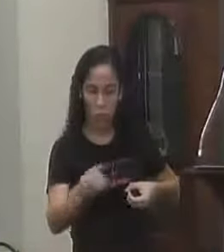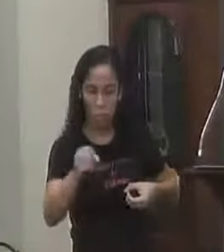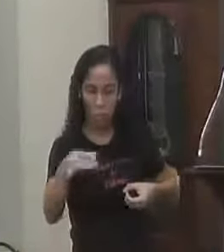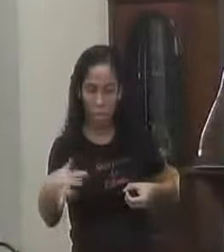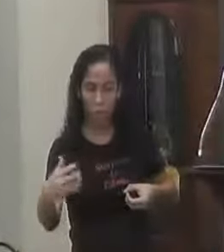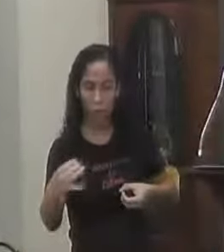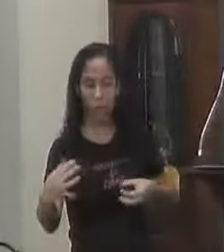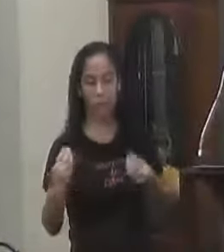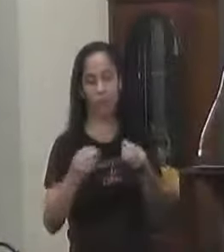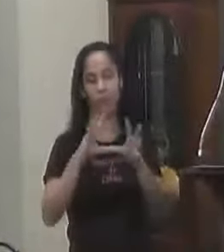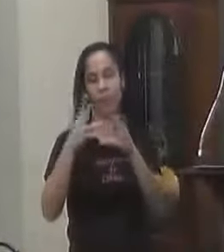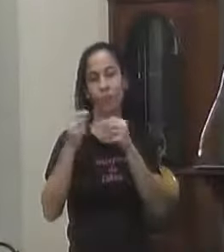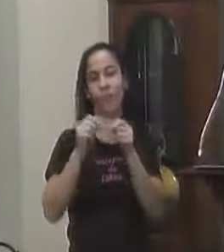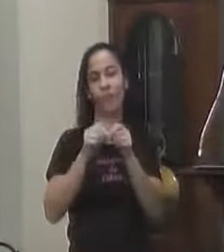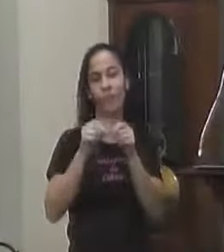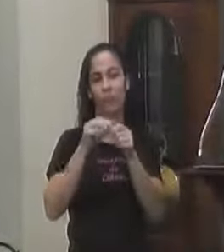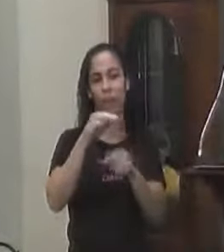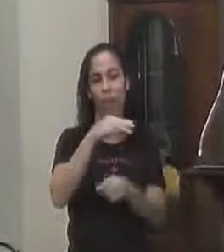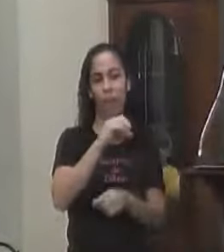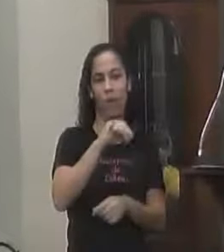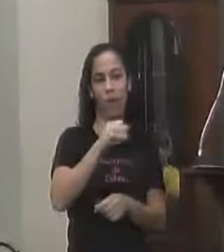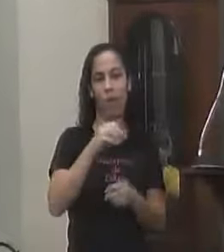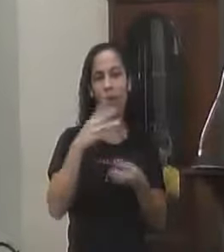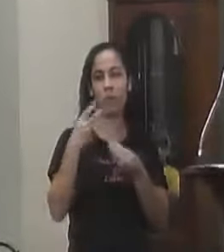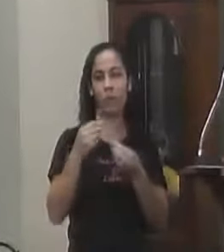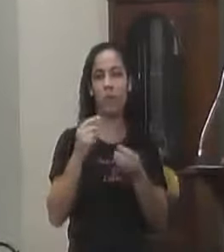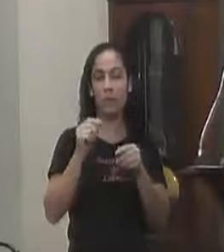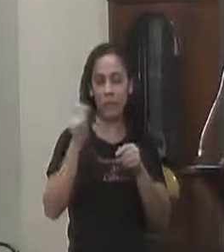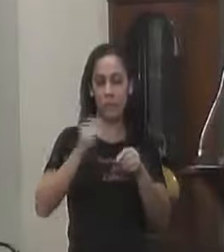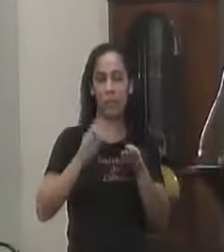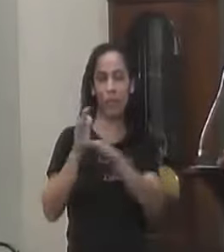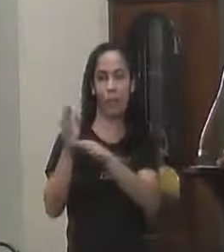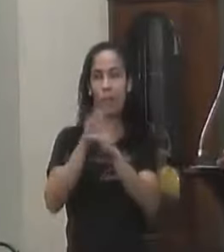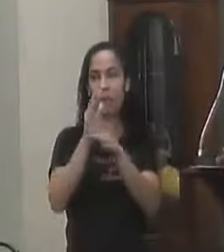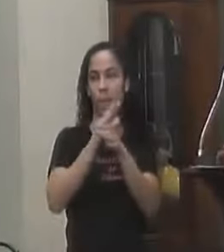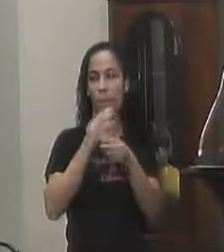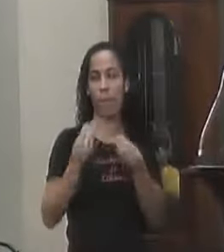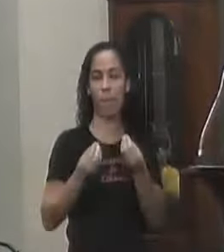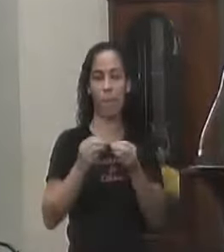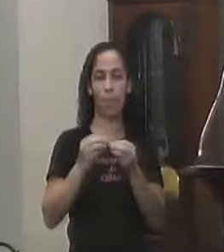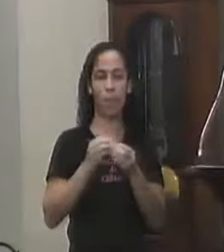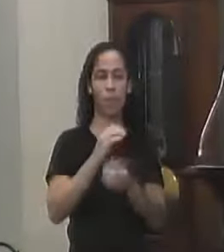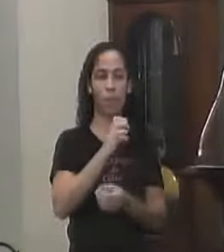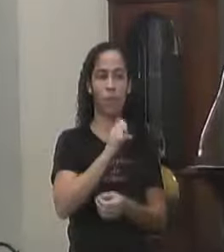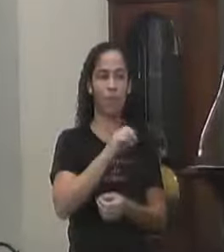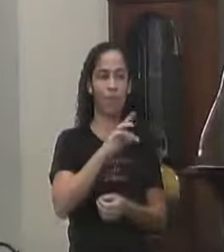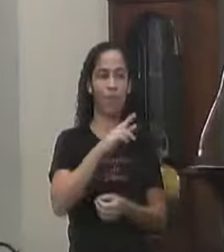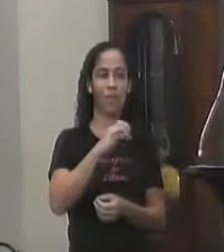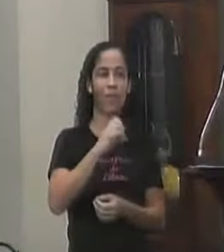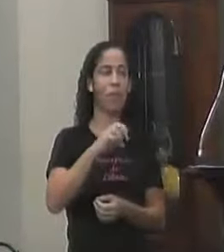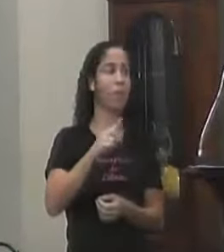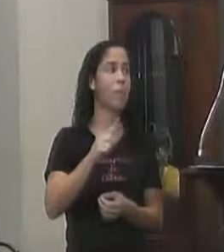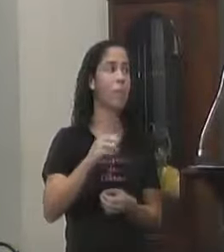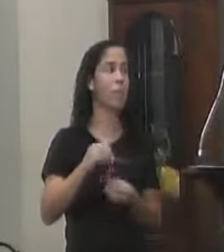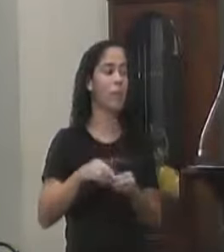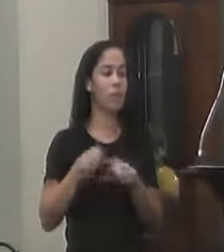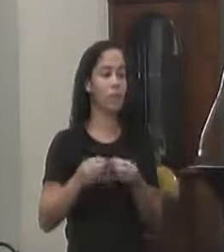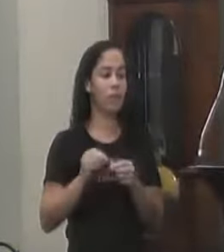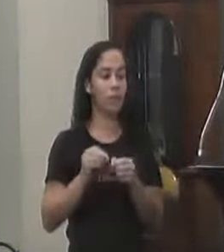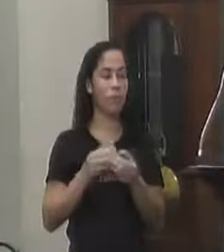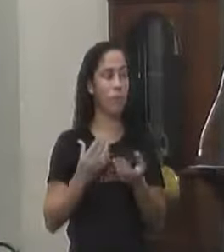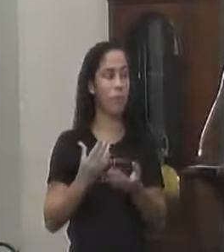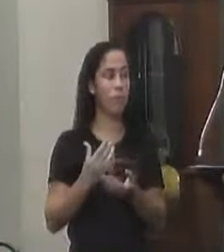vai lá Mói tudo E aqui dali Serve como esterco E ele falou Comentou comigo Que o